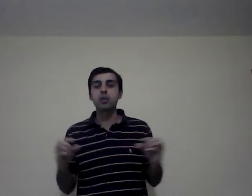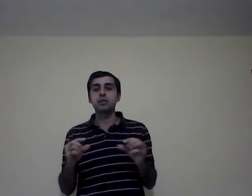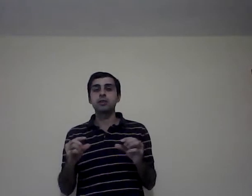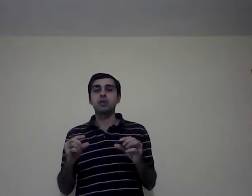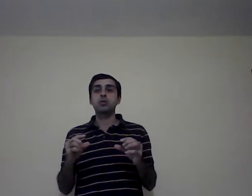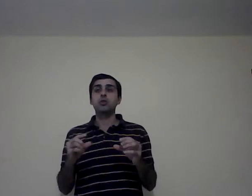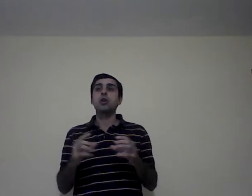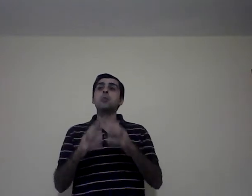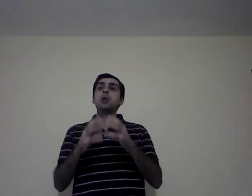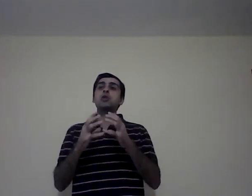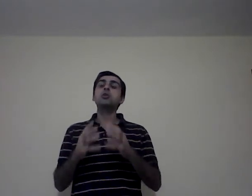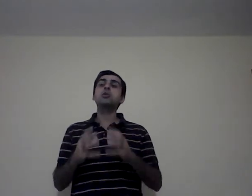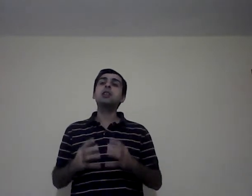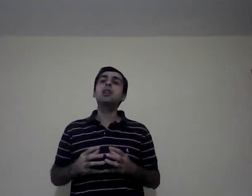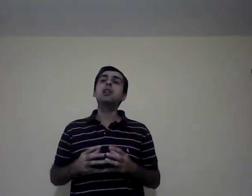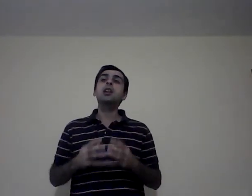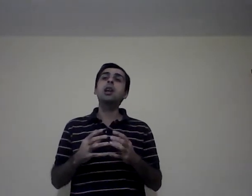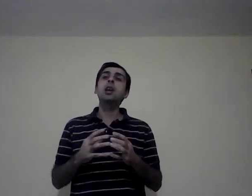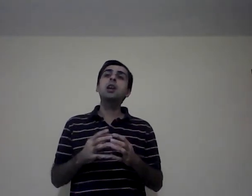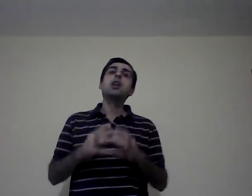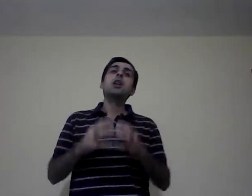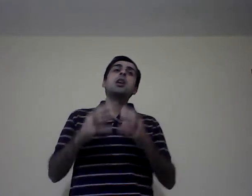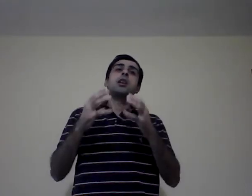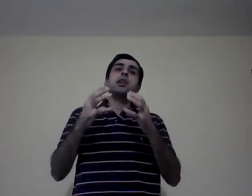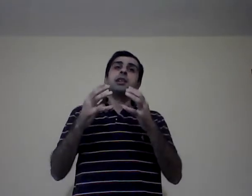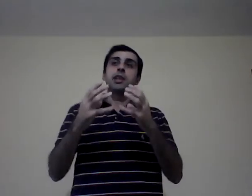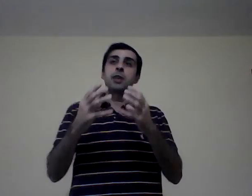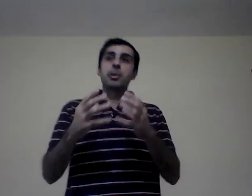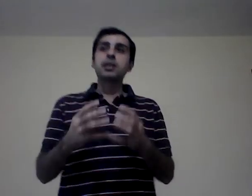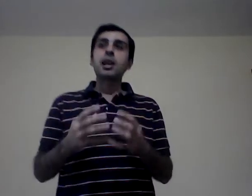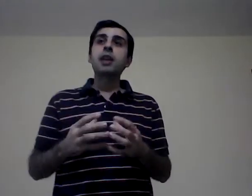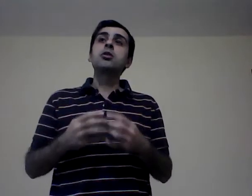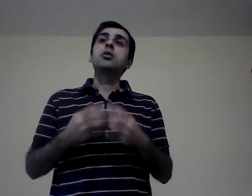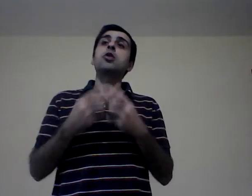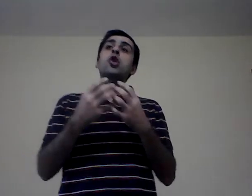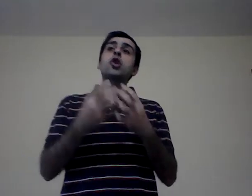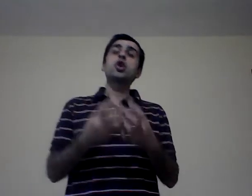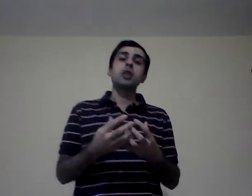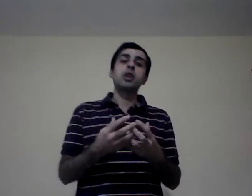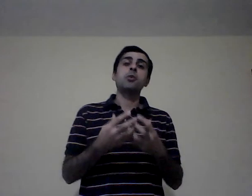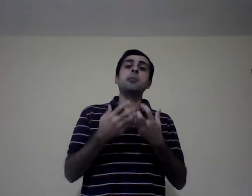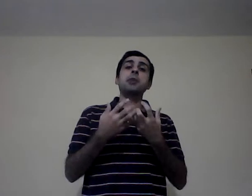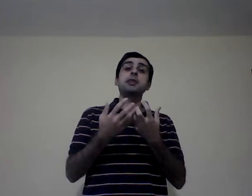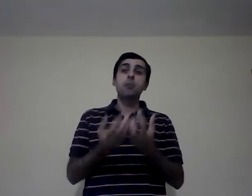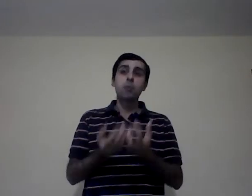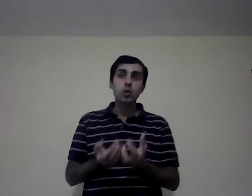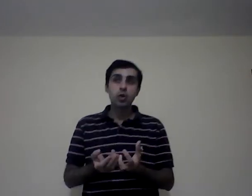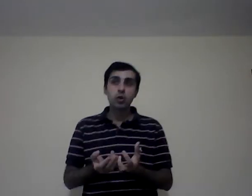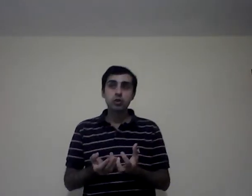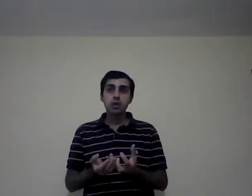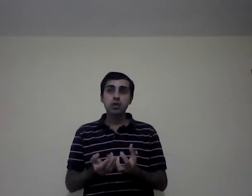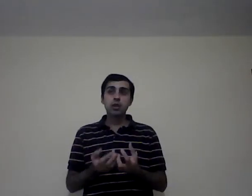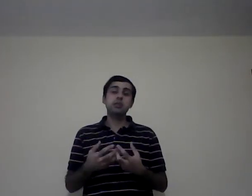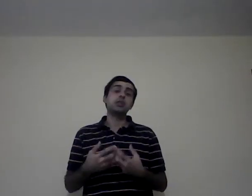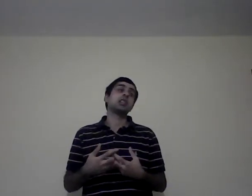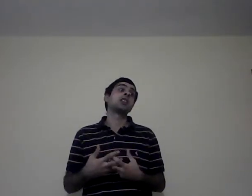el texto, pero si ustedes tienen que interpretar, conocen, es una empresa muy conocida, si quieren